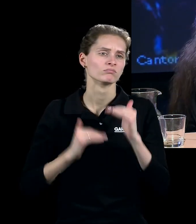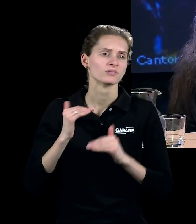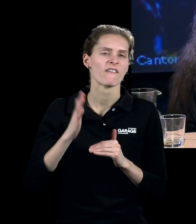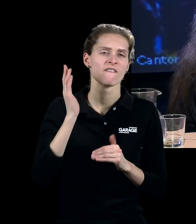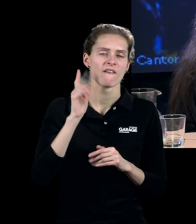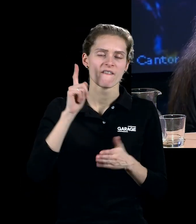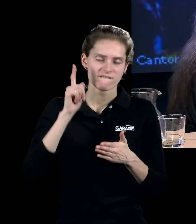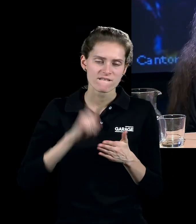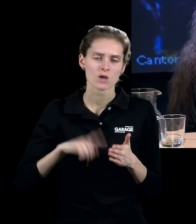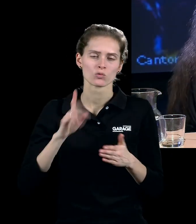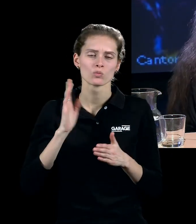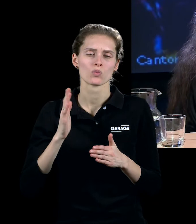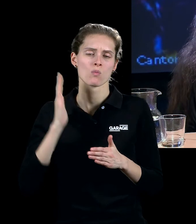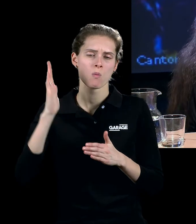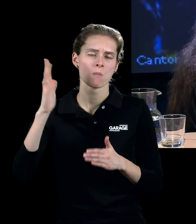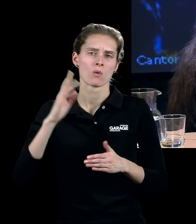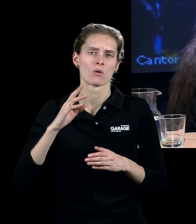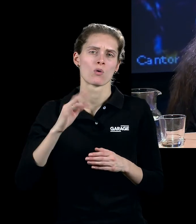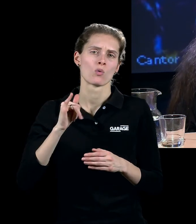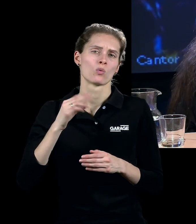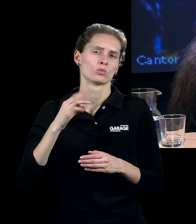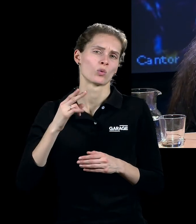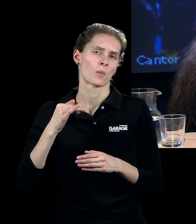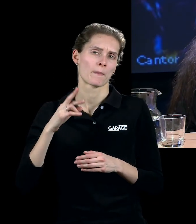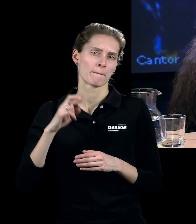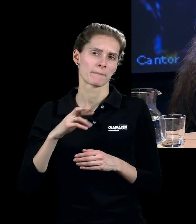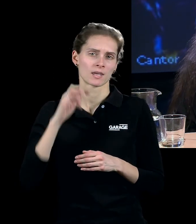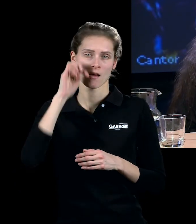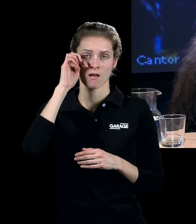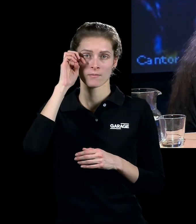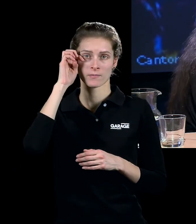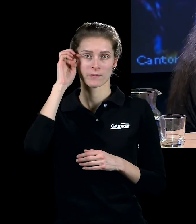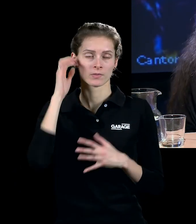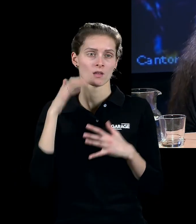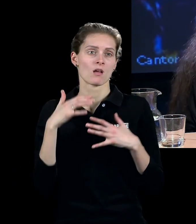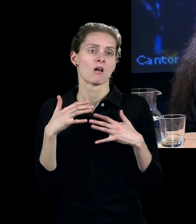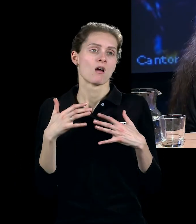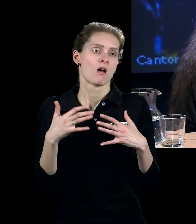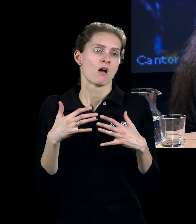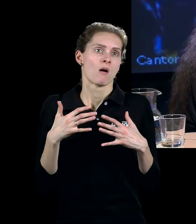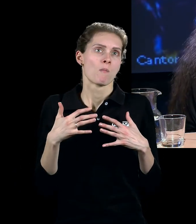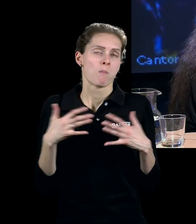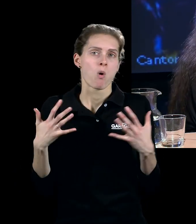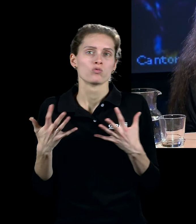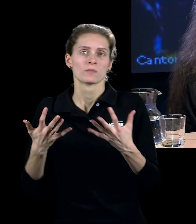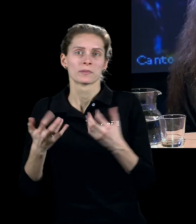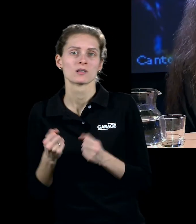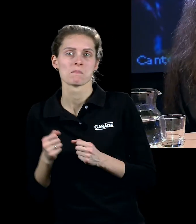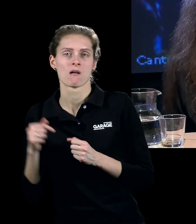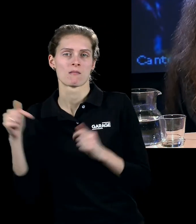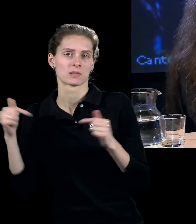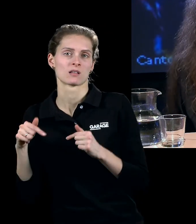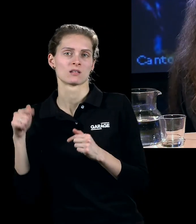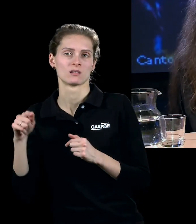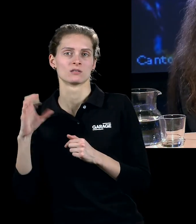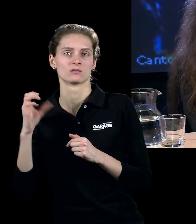в прогресс, вера в техническую утопию, она была как бы более велком в Соединённых Штатах, в